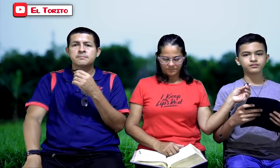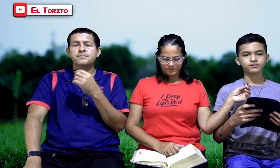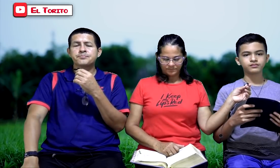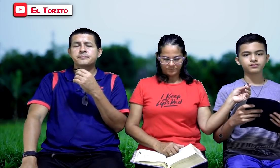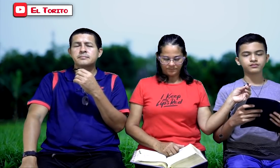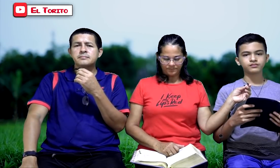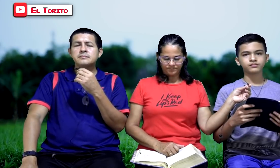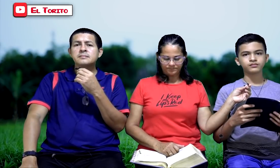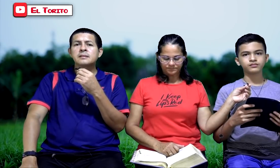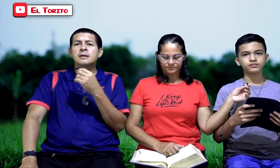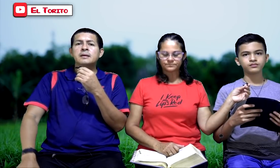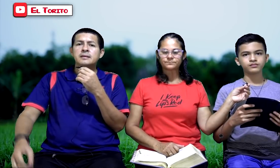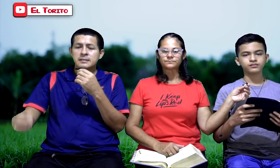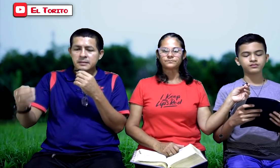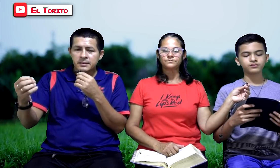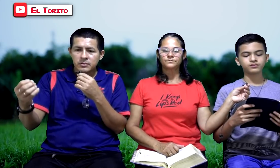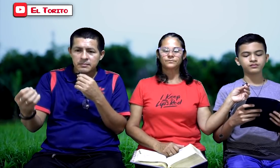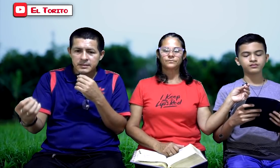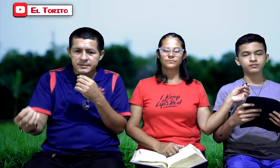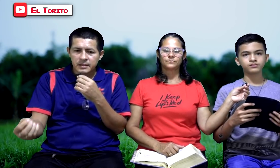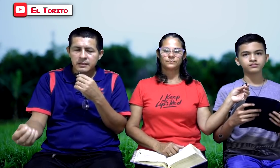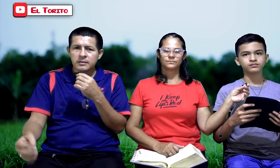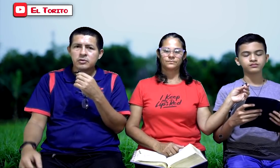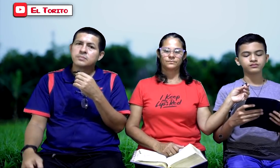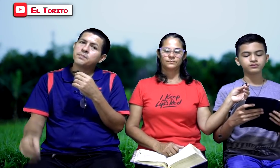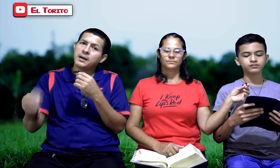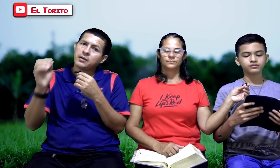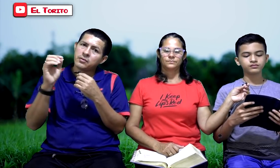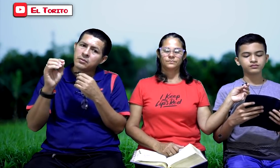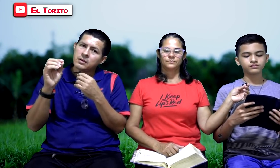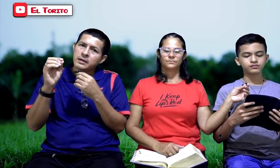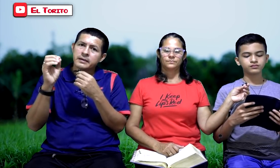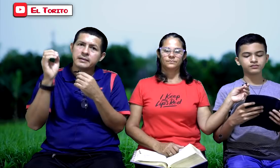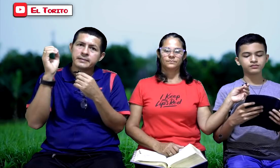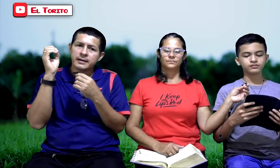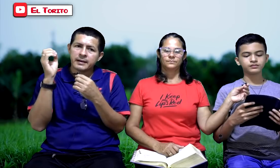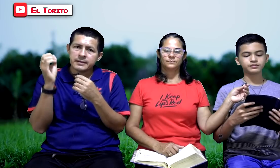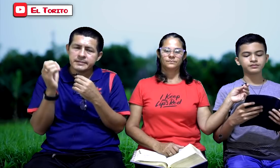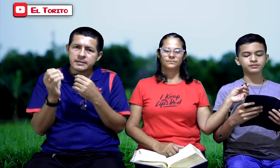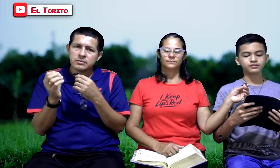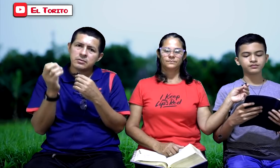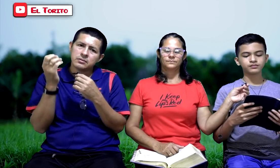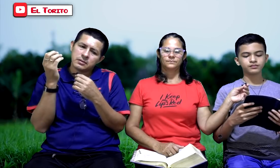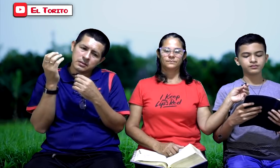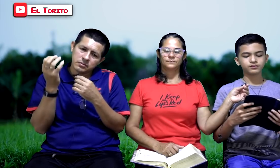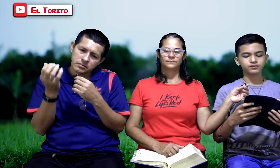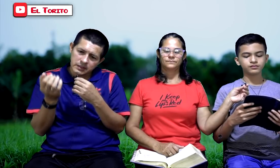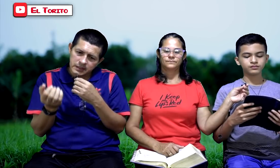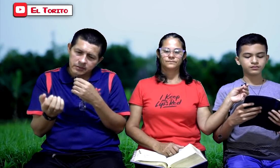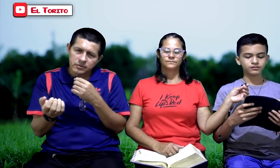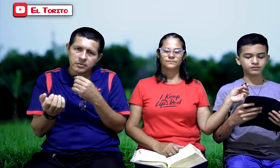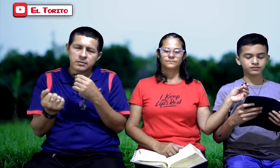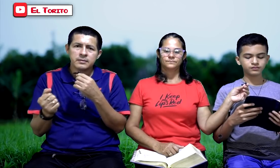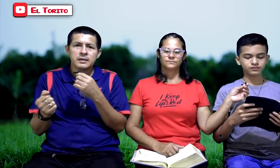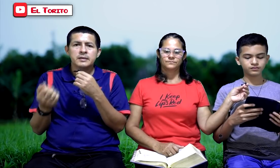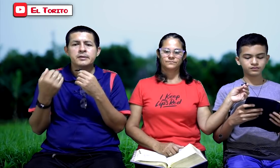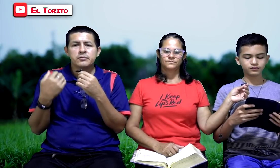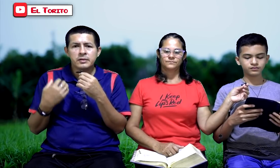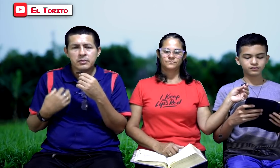y están llevando el mensaje de Dios, pero que están cayendo en un error. Y se lo digo